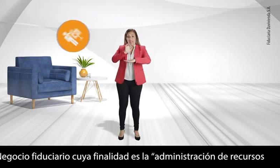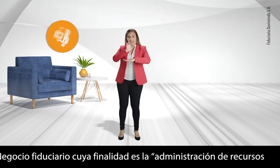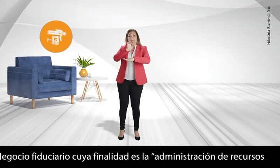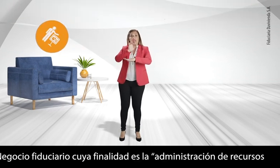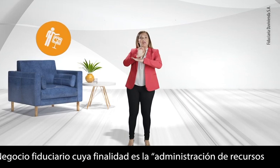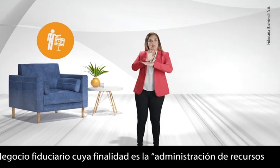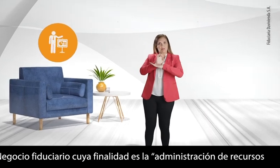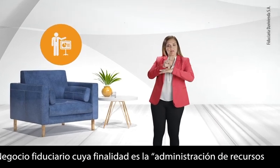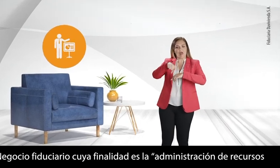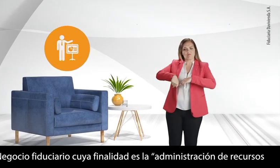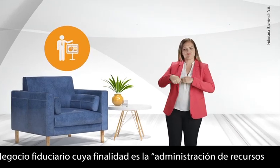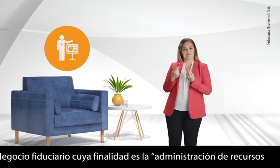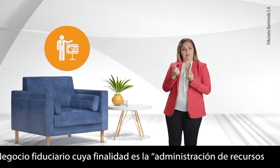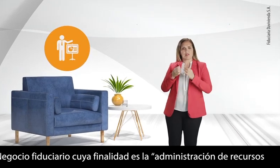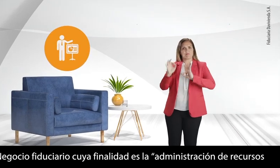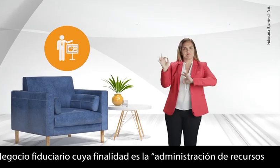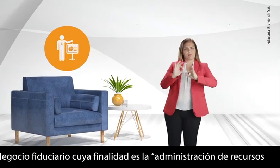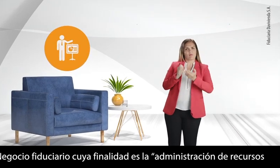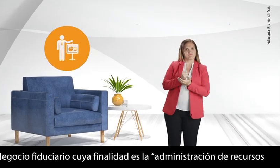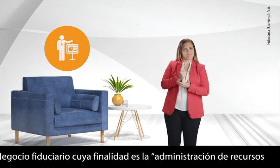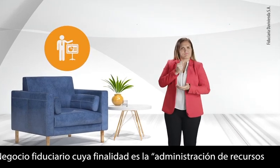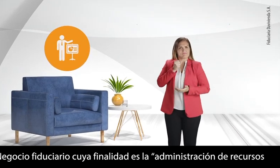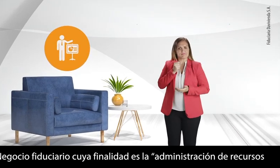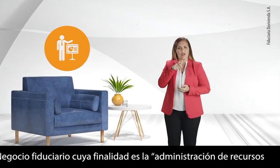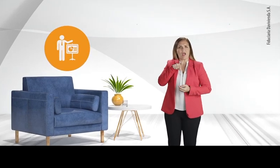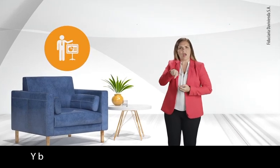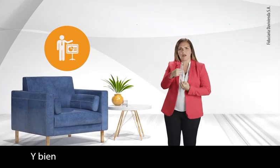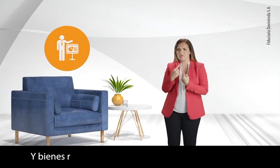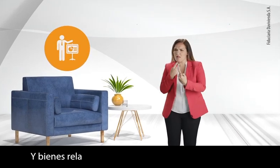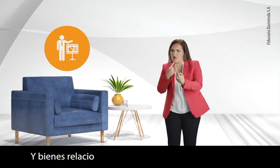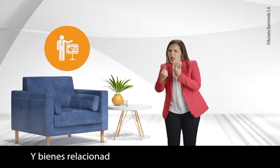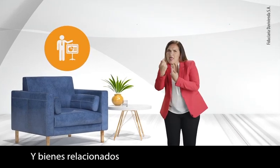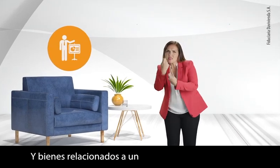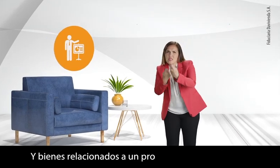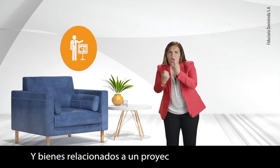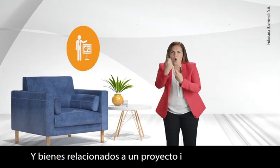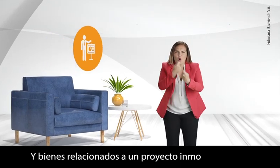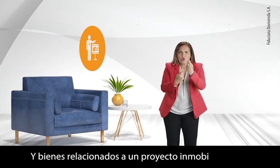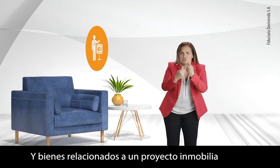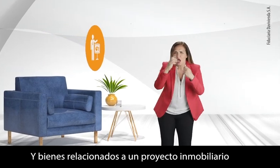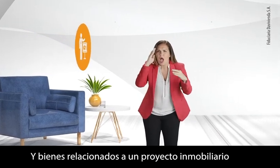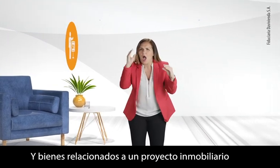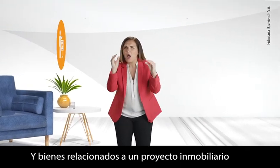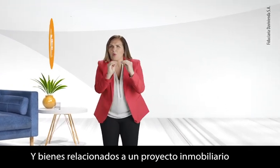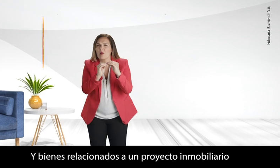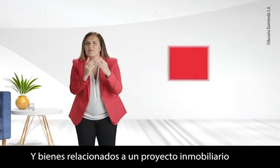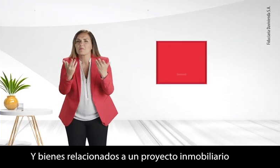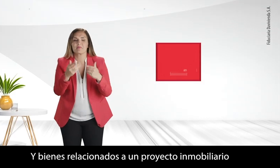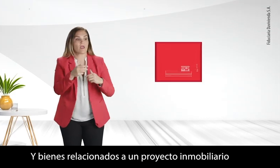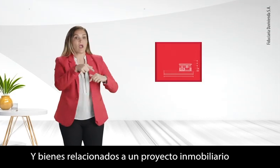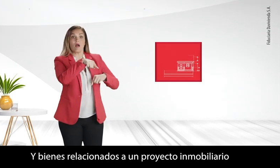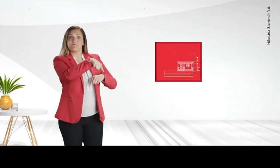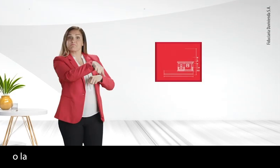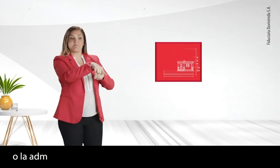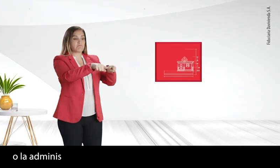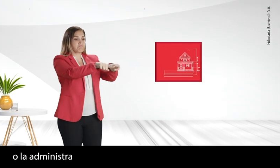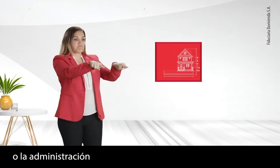cuya finalidad es la administración de recursos y bienes relacionados a un proyecto inmobiliario o la